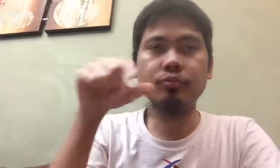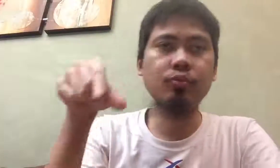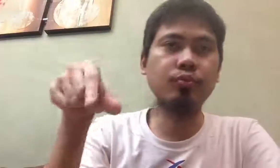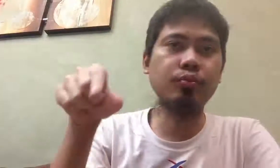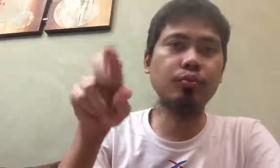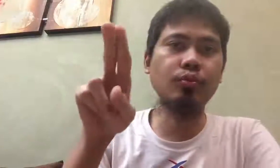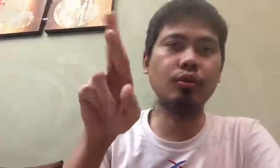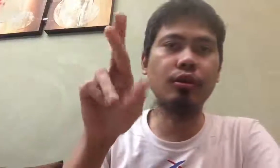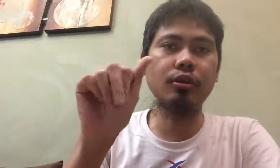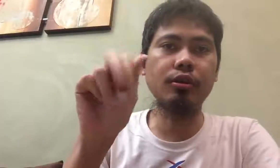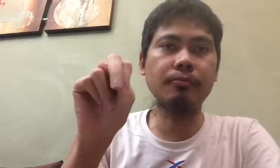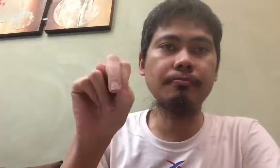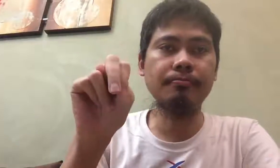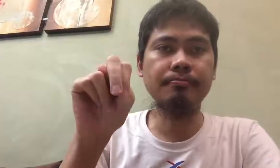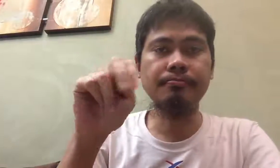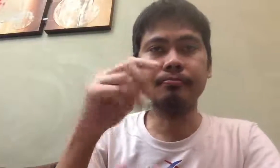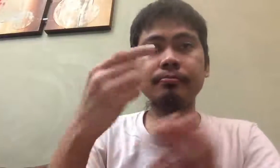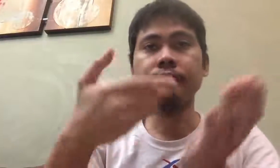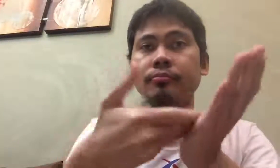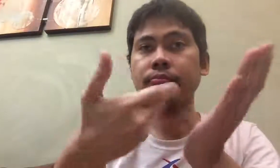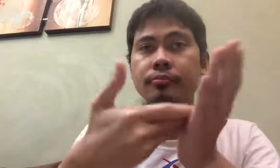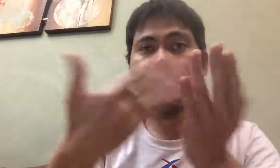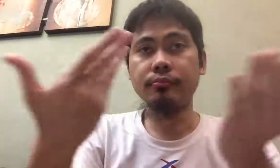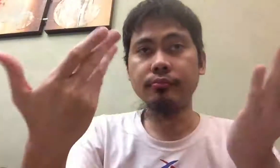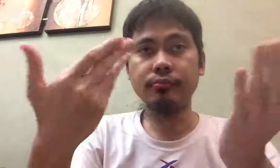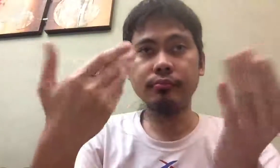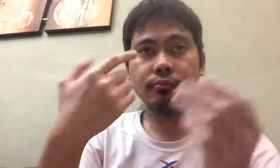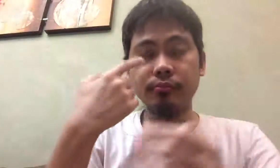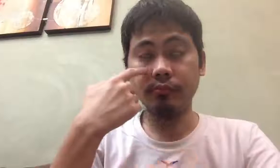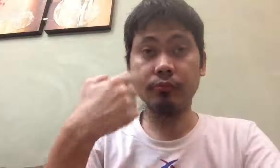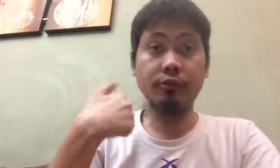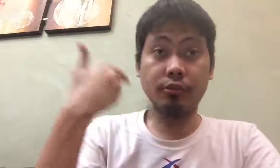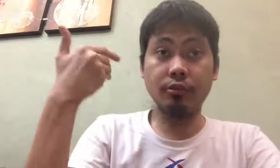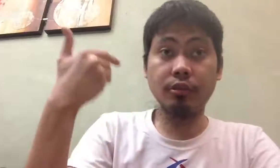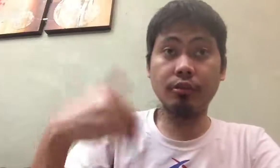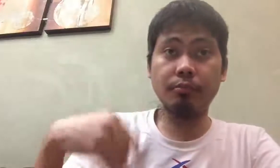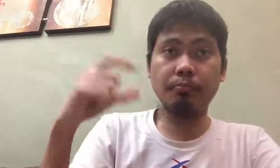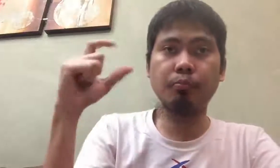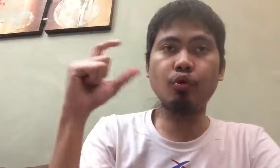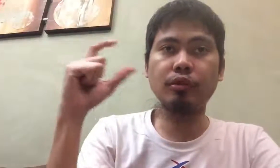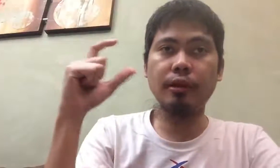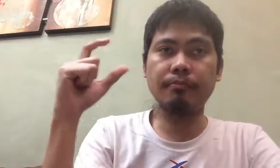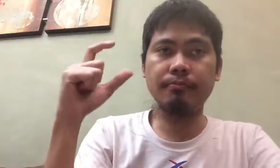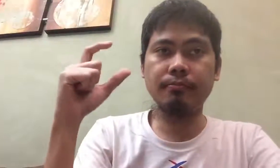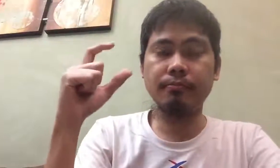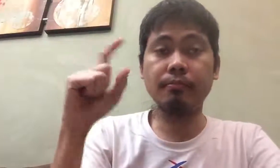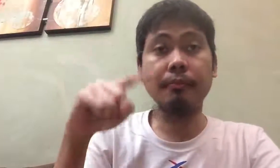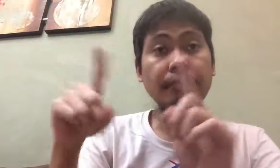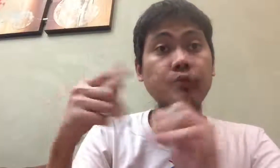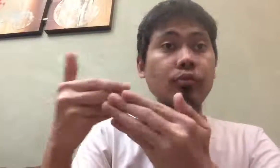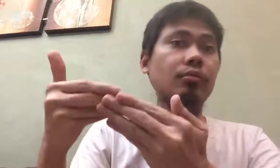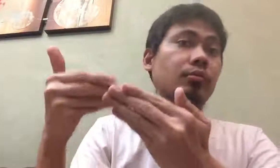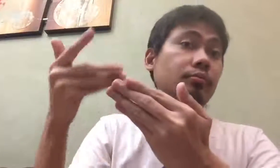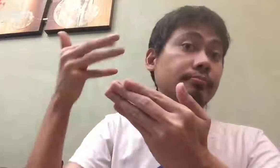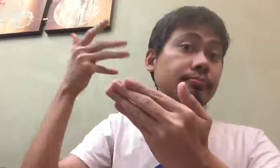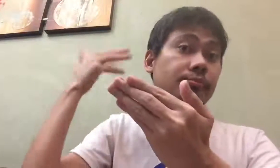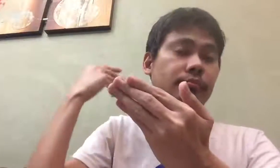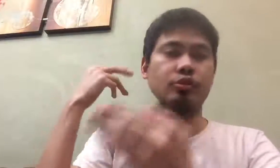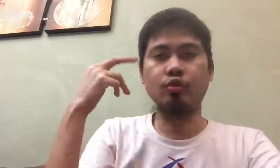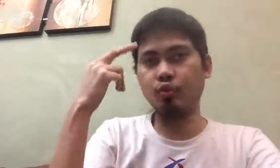dahas ang lumalabang sa ECU guidelines. tumiskado ang lisensya ng mga ito. Mungi hindi naman otorisa ng mabas, walang